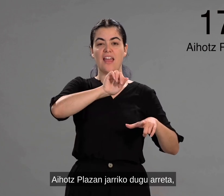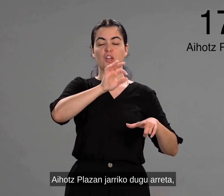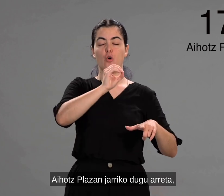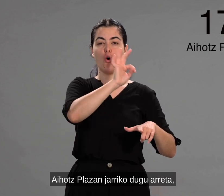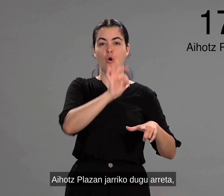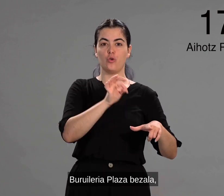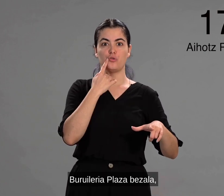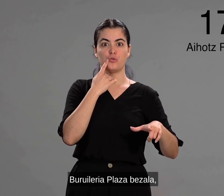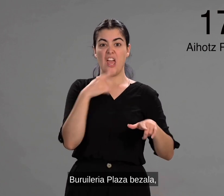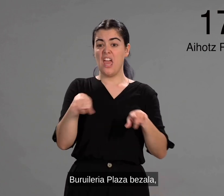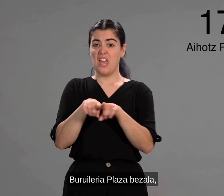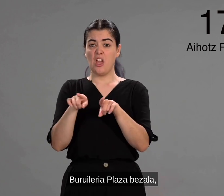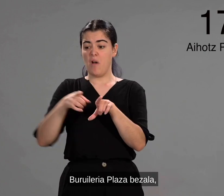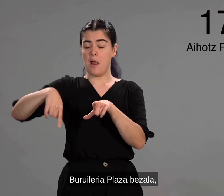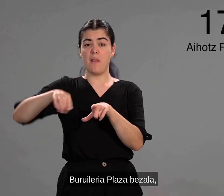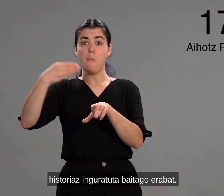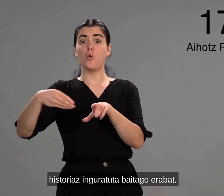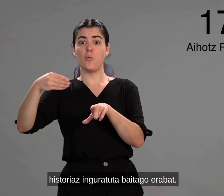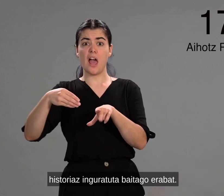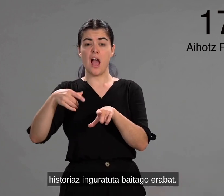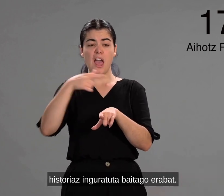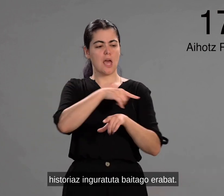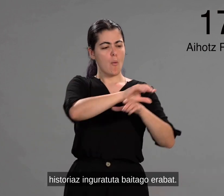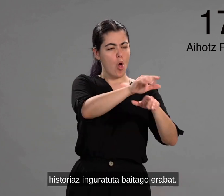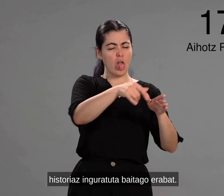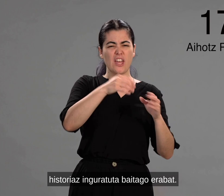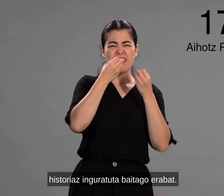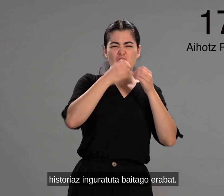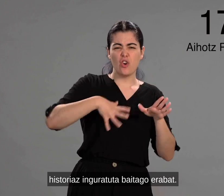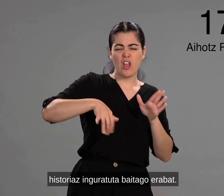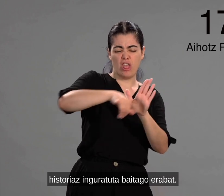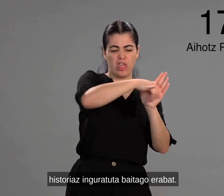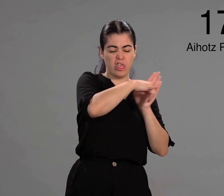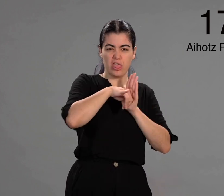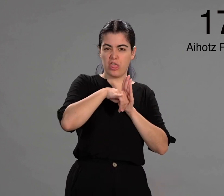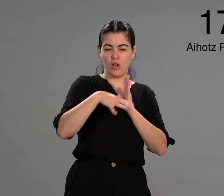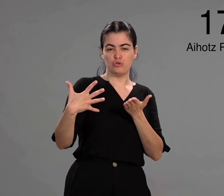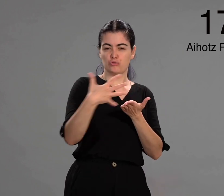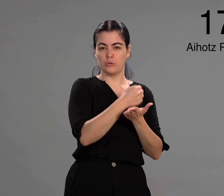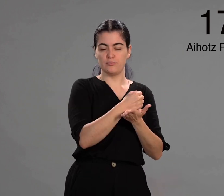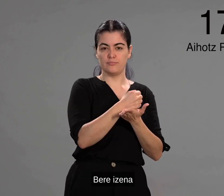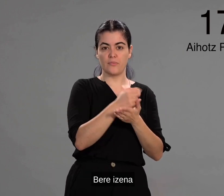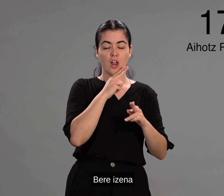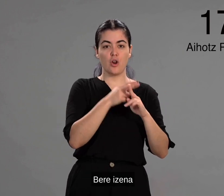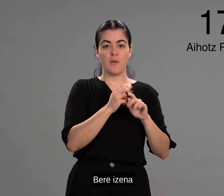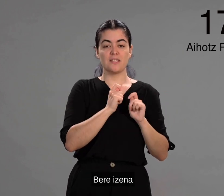arreta, buru ijeria plaza bezala, historia zinguratuta baitago erabat. Bere izena, aiotz